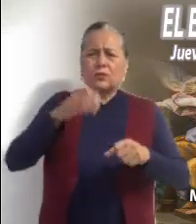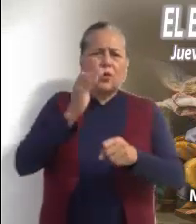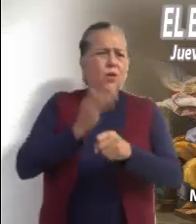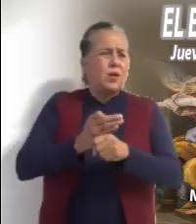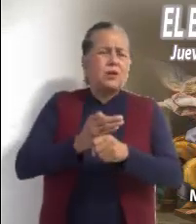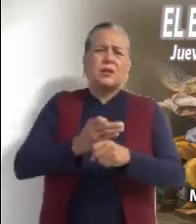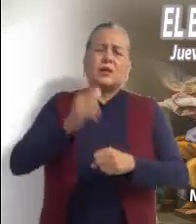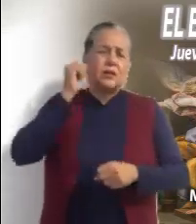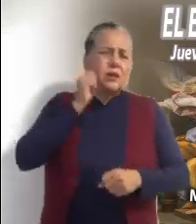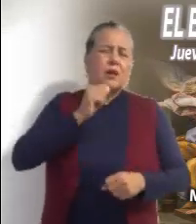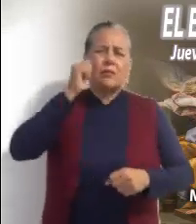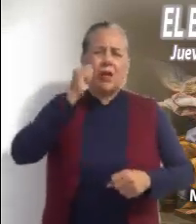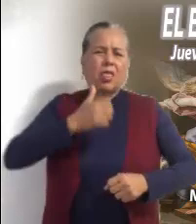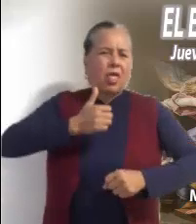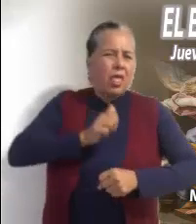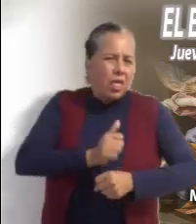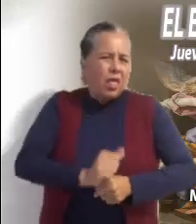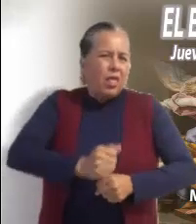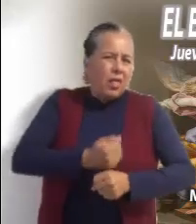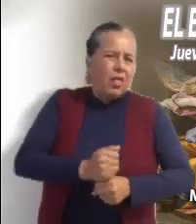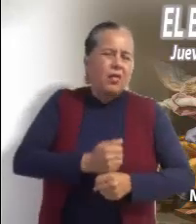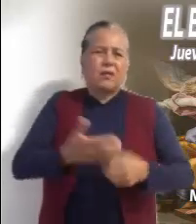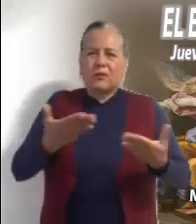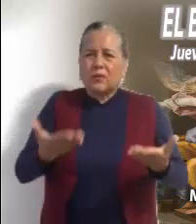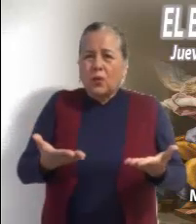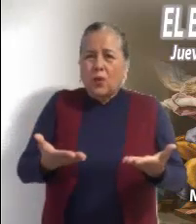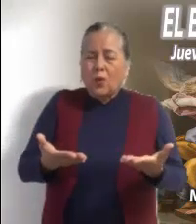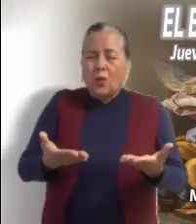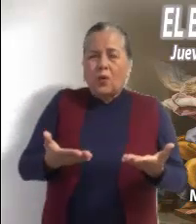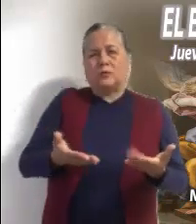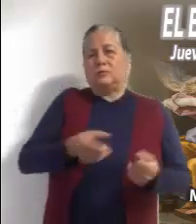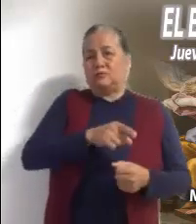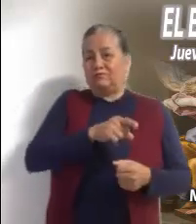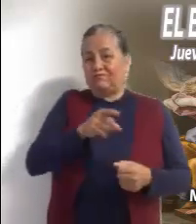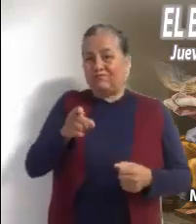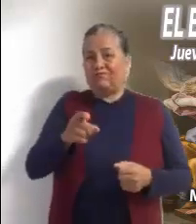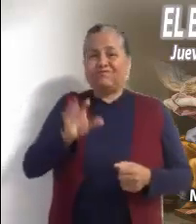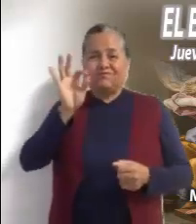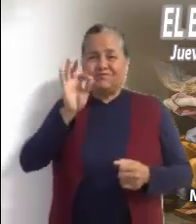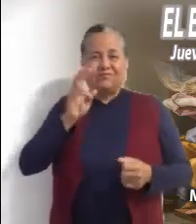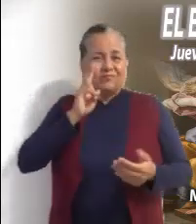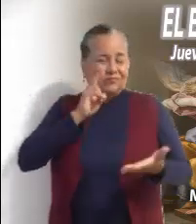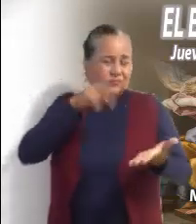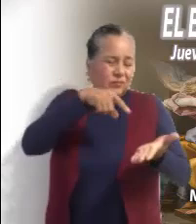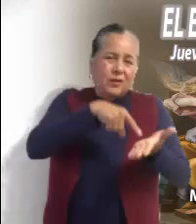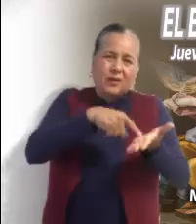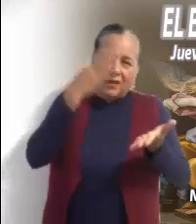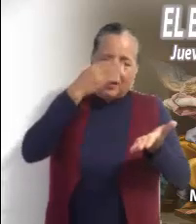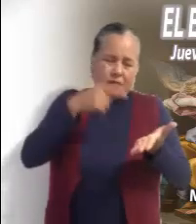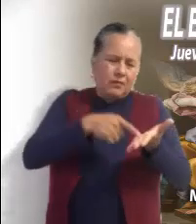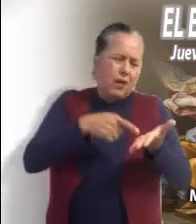poder que quedan en el anonimato A veces se ha querido ver en este relato que nos presenta San Mateo